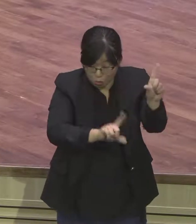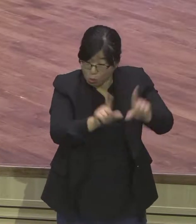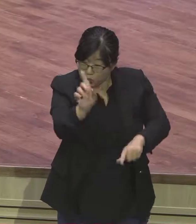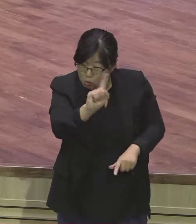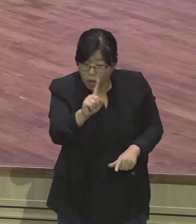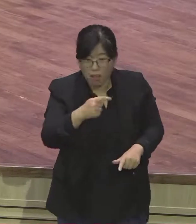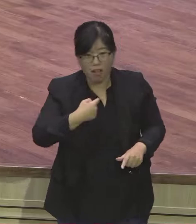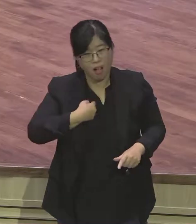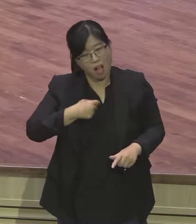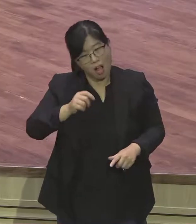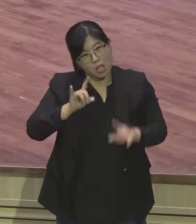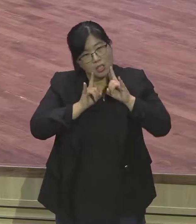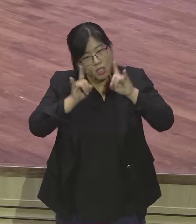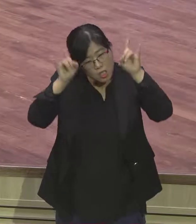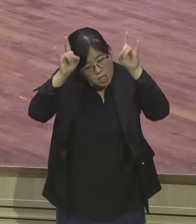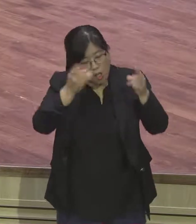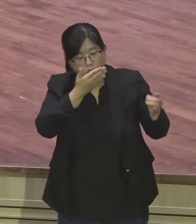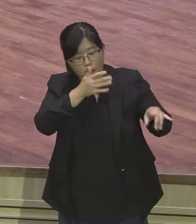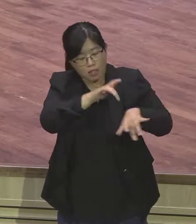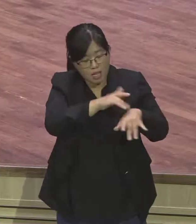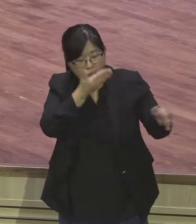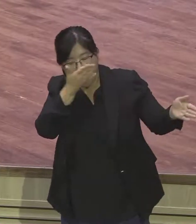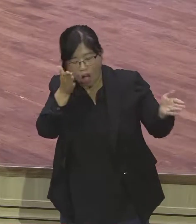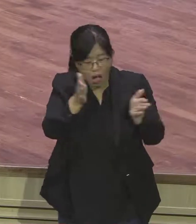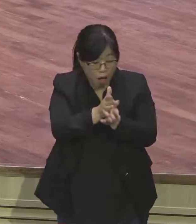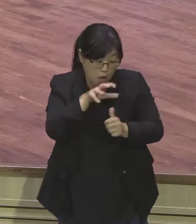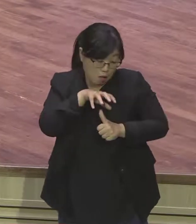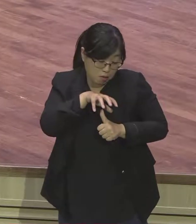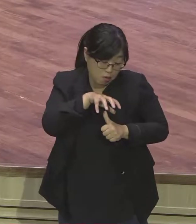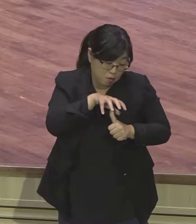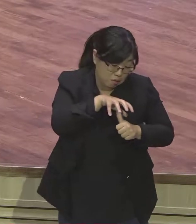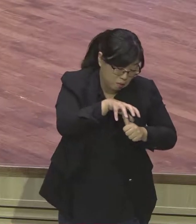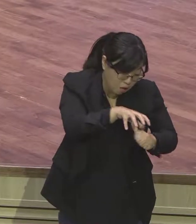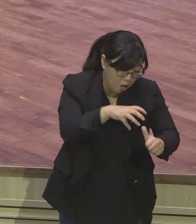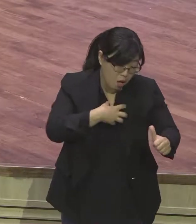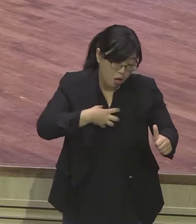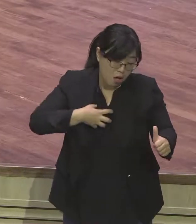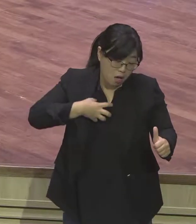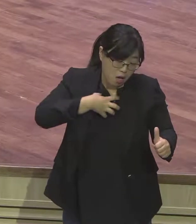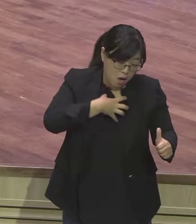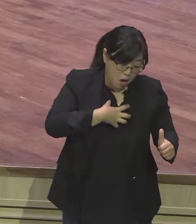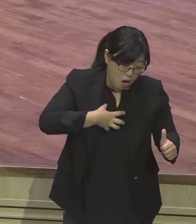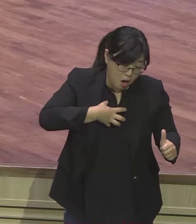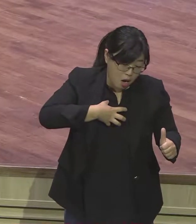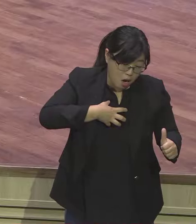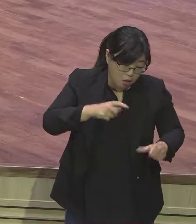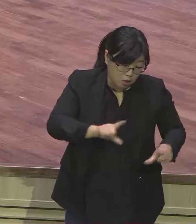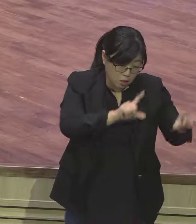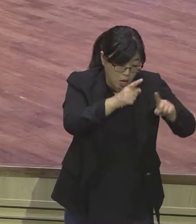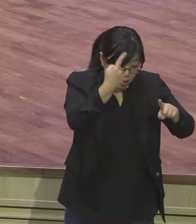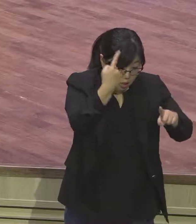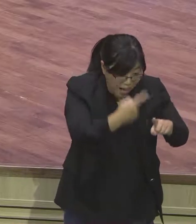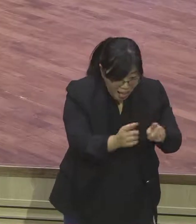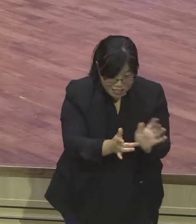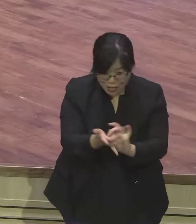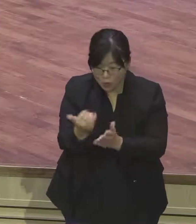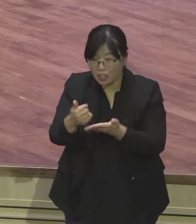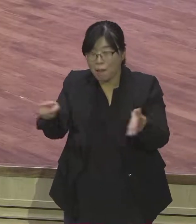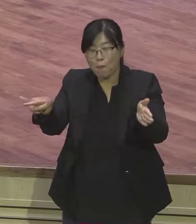자유다. 예수 믿어서 나는 해방됐다. 아멘 이거는 은혜 받은